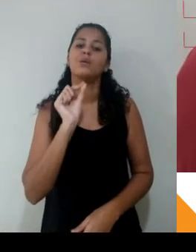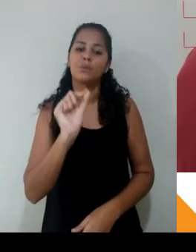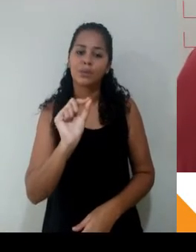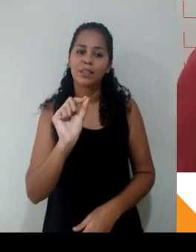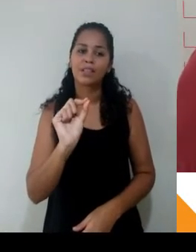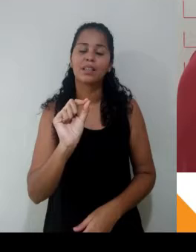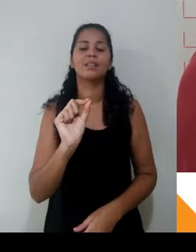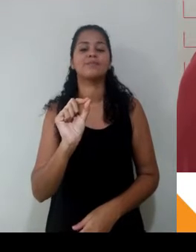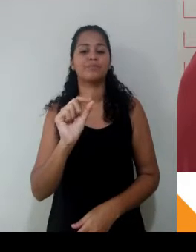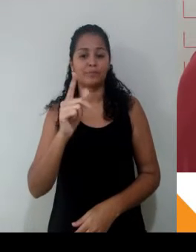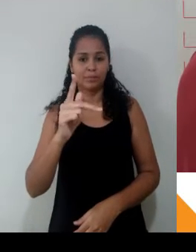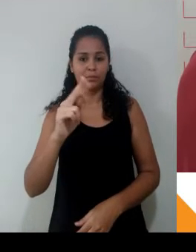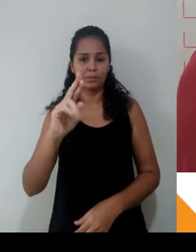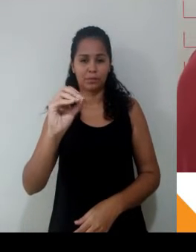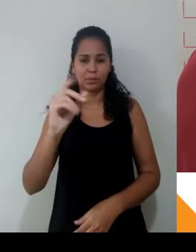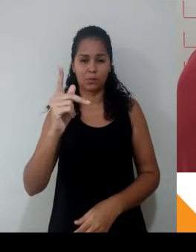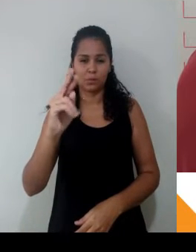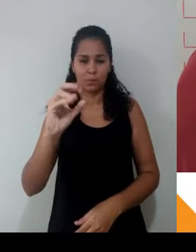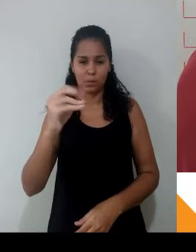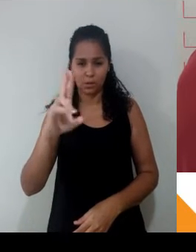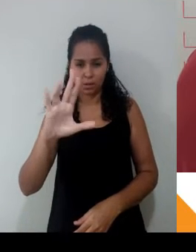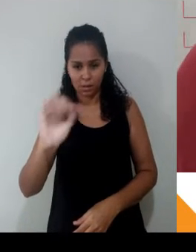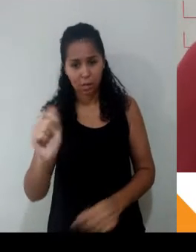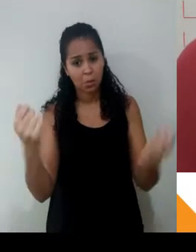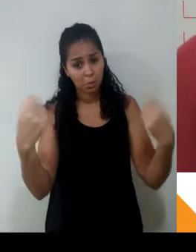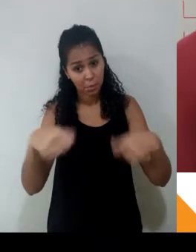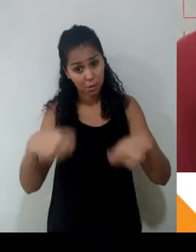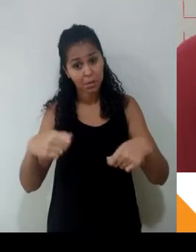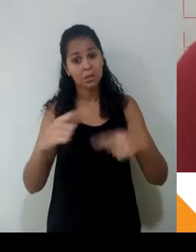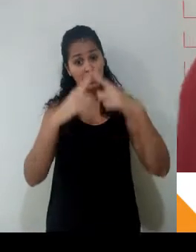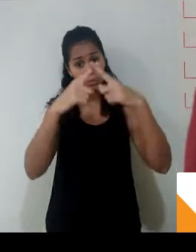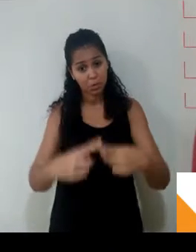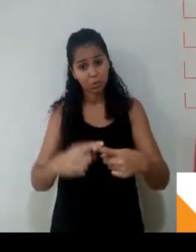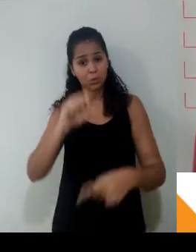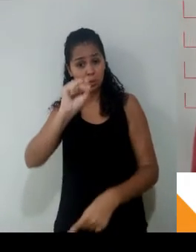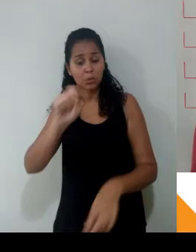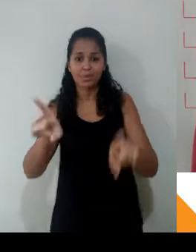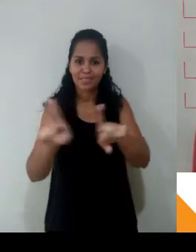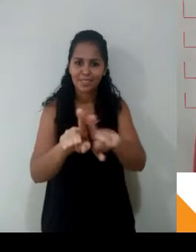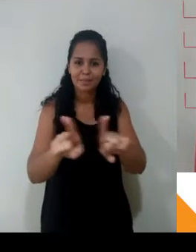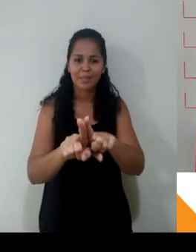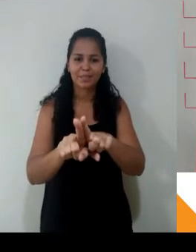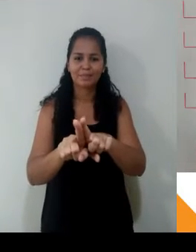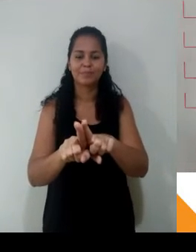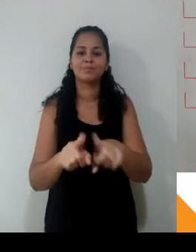multiplicar esse cara aqui por oito também. Então, quem vai ser o meu valor de x? O meu x vai ser igual a oito